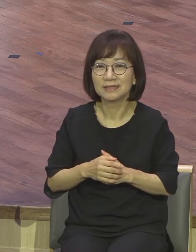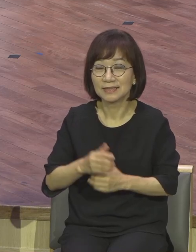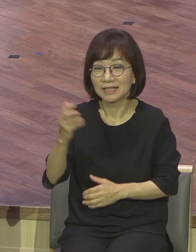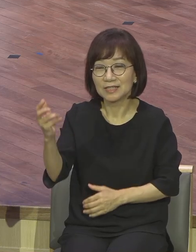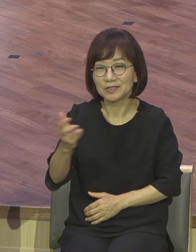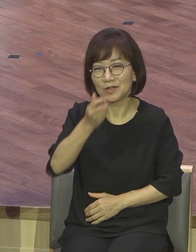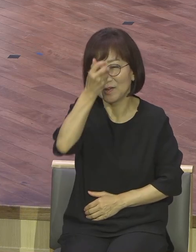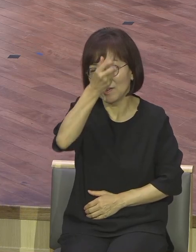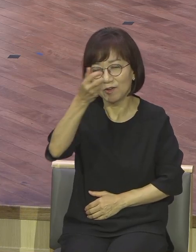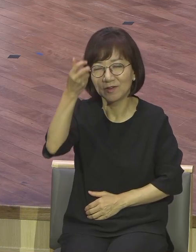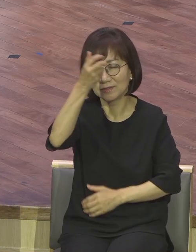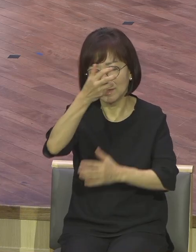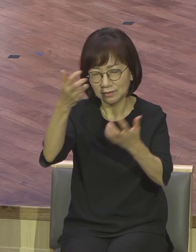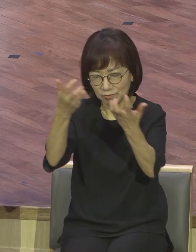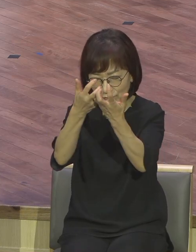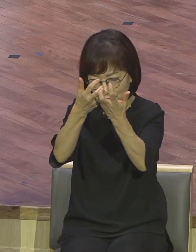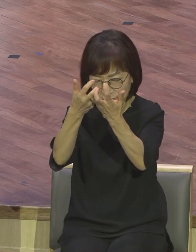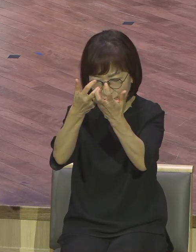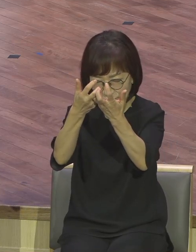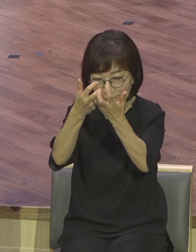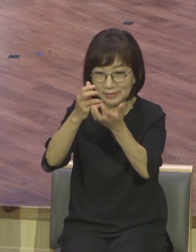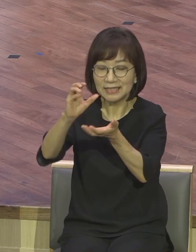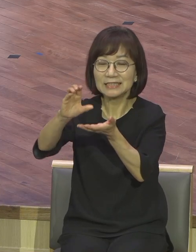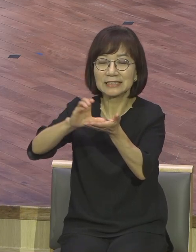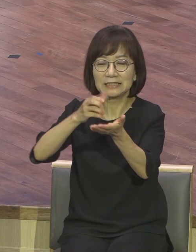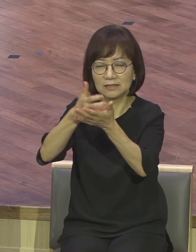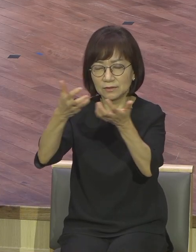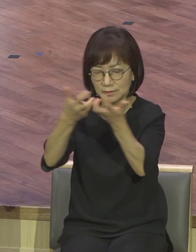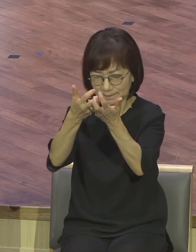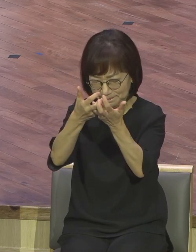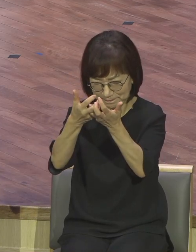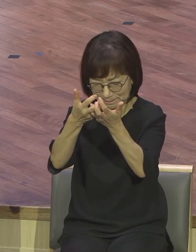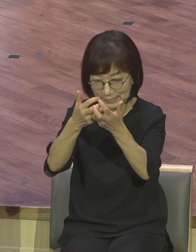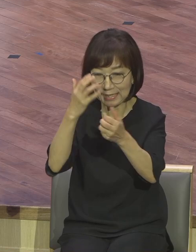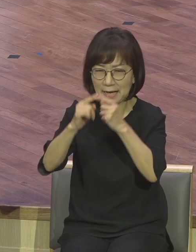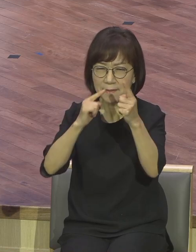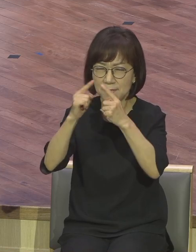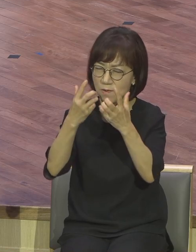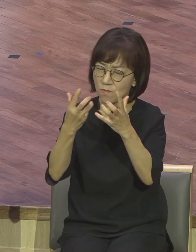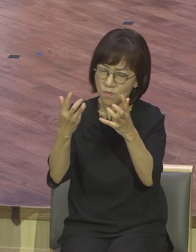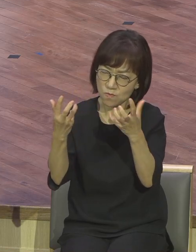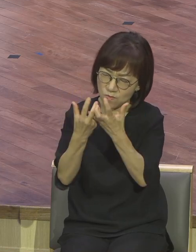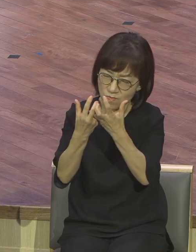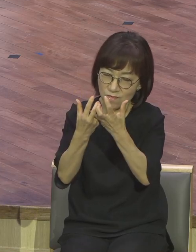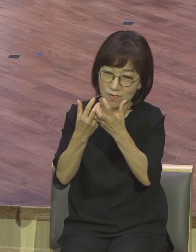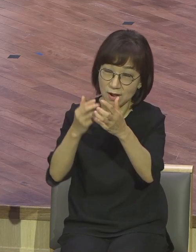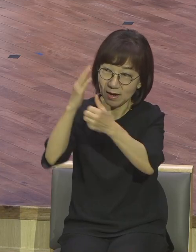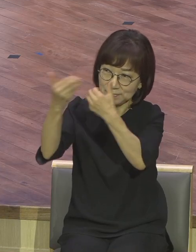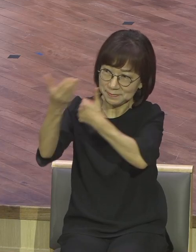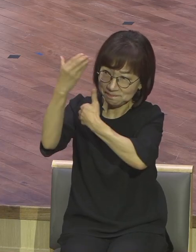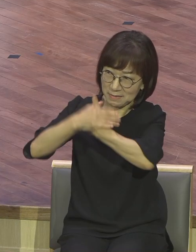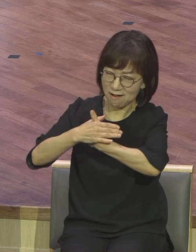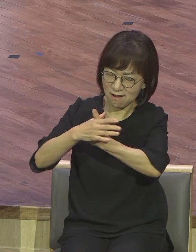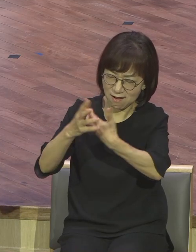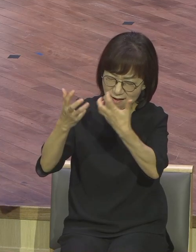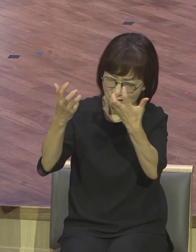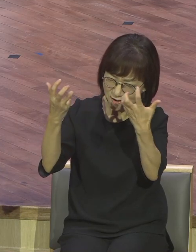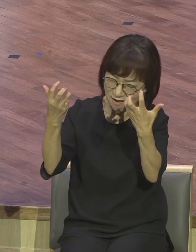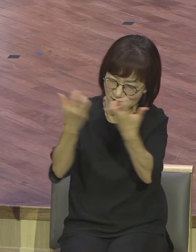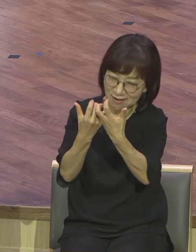충만입니다. 그리스도 충만 마침 충만 맡겨준 사명 충만 우리가 성령의